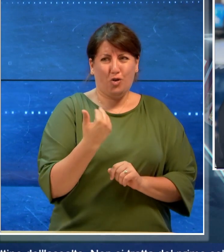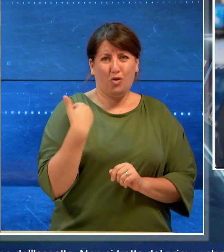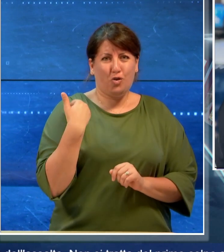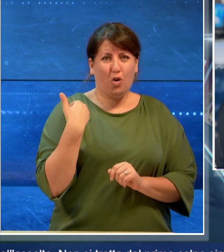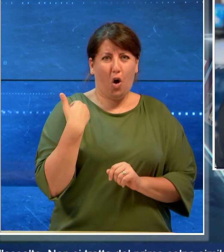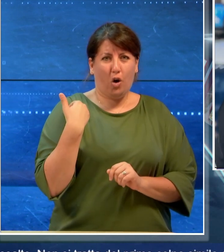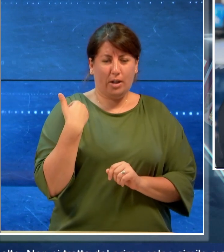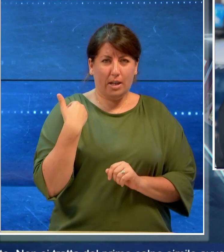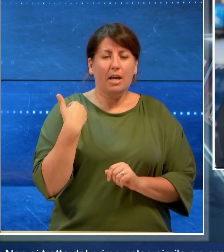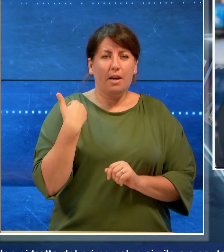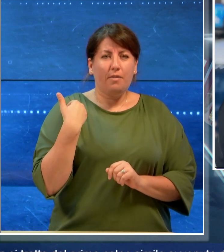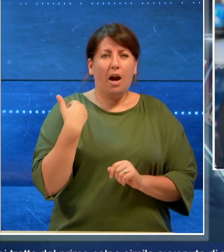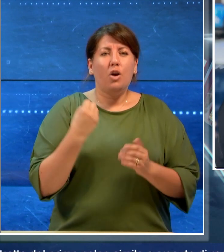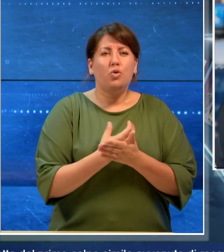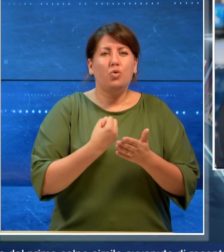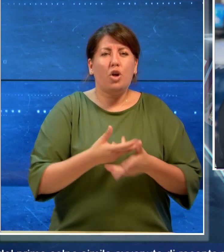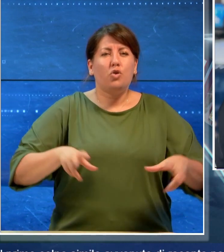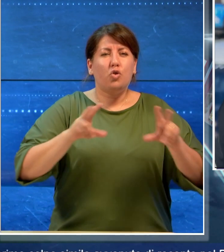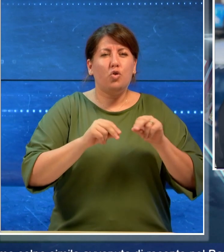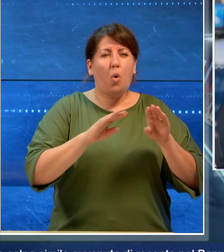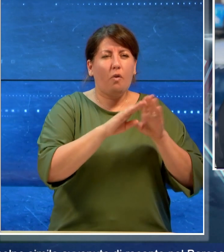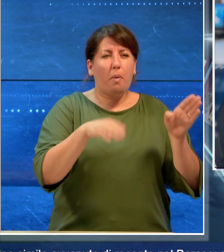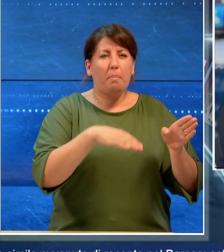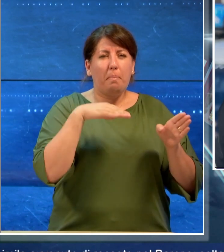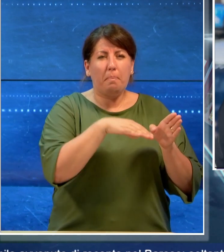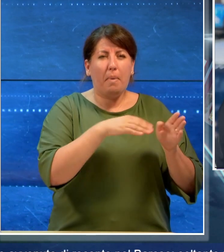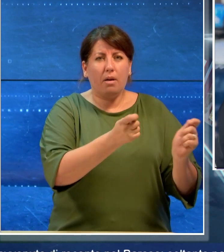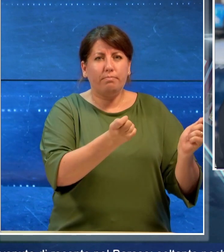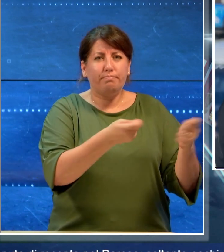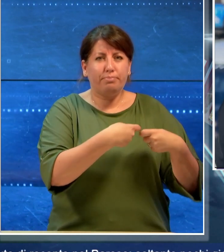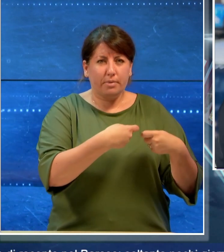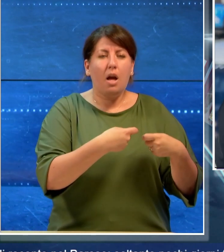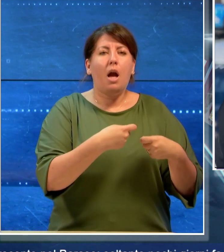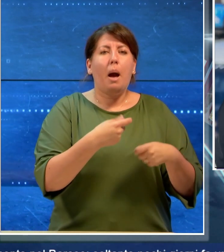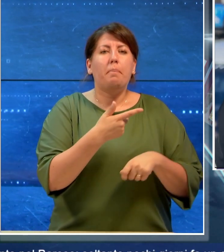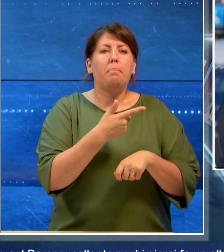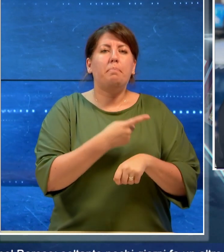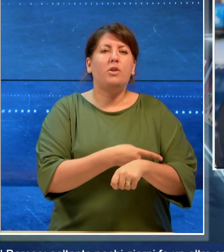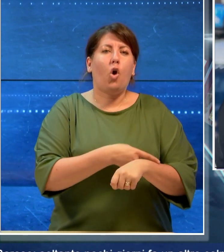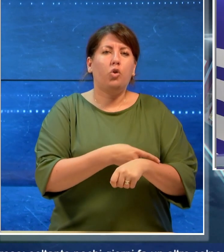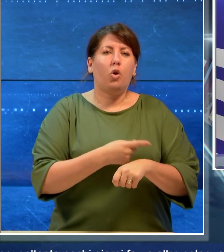Soltanto pochi giorni fa un altro colpo messo a segno a Bitonto.